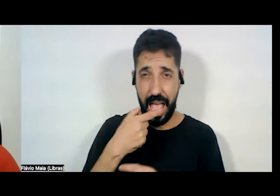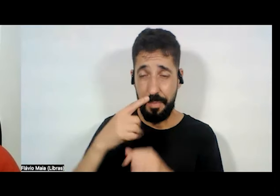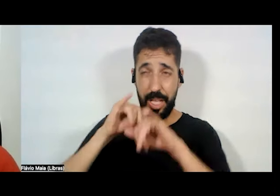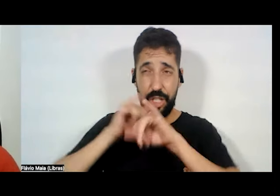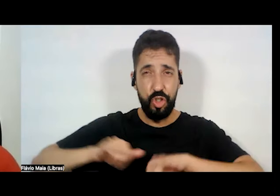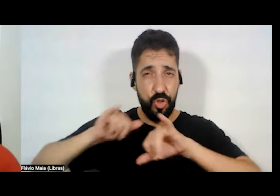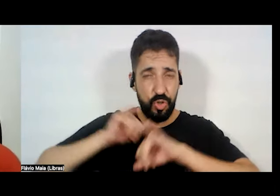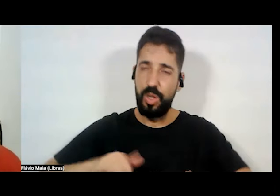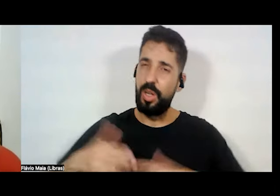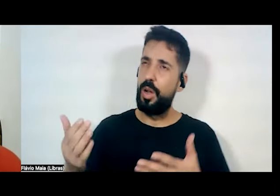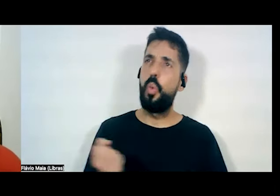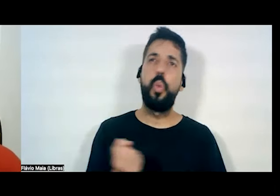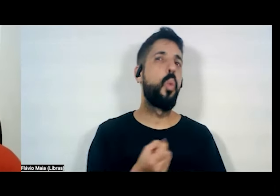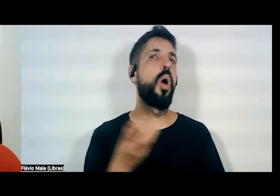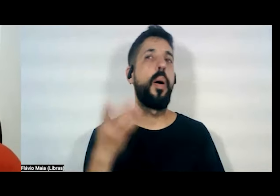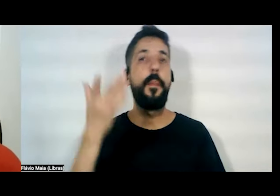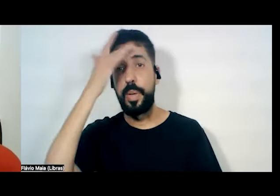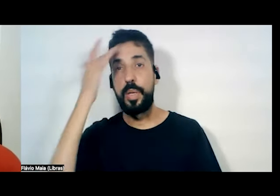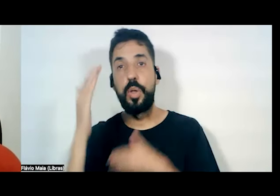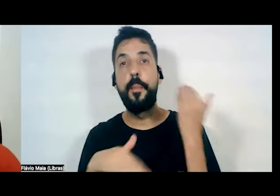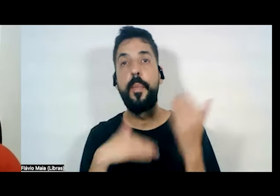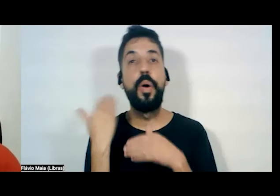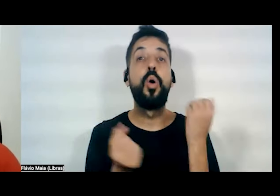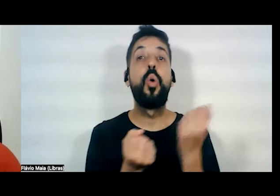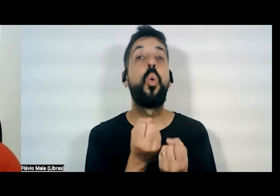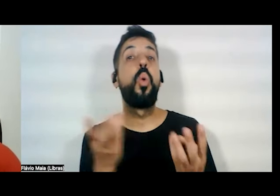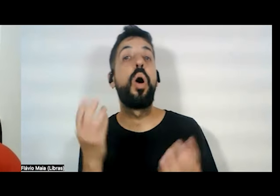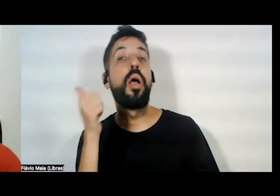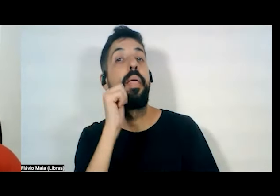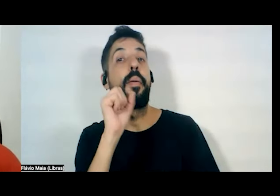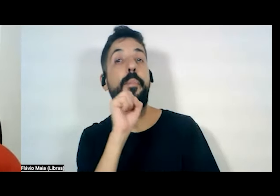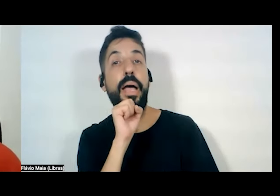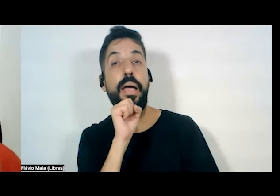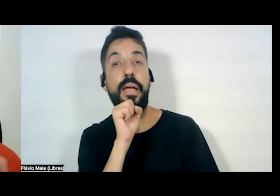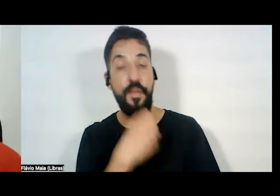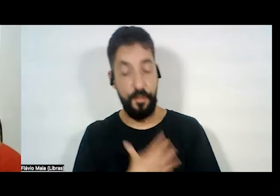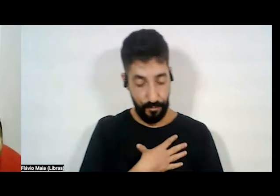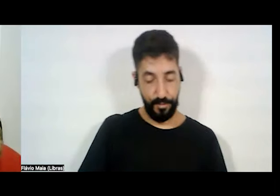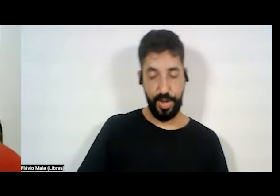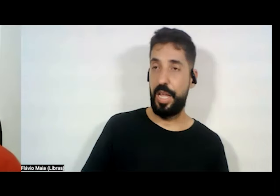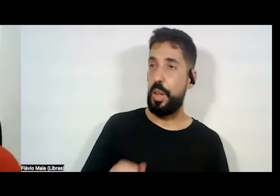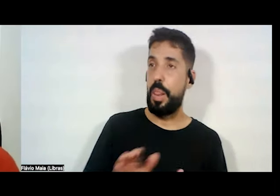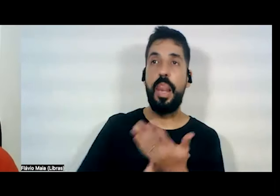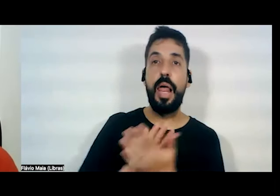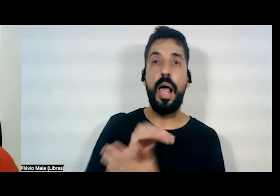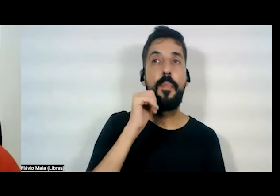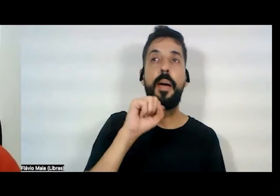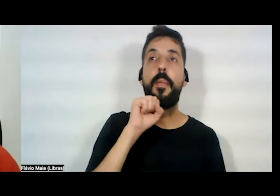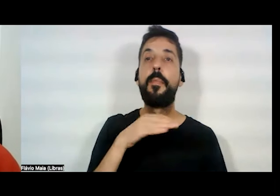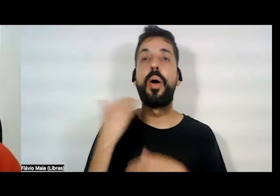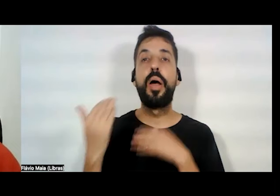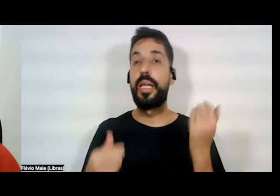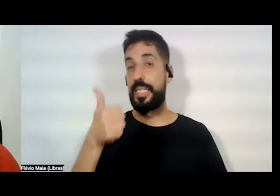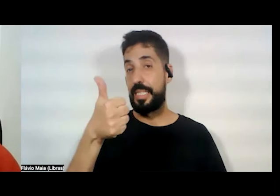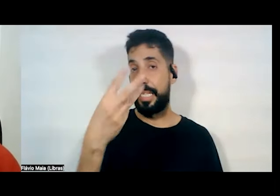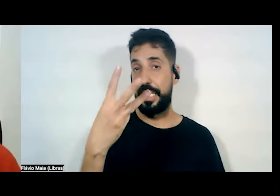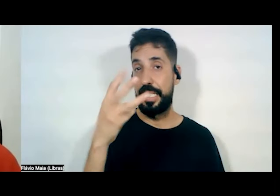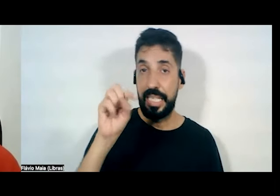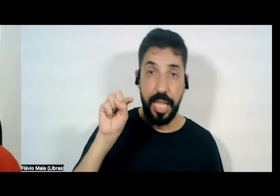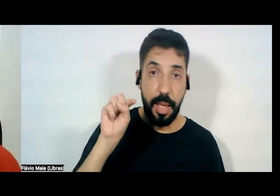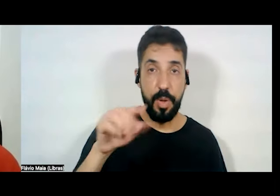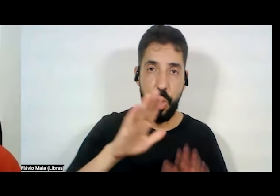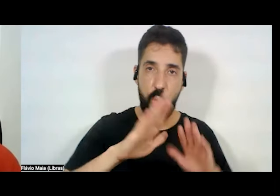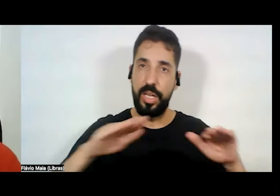quantas pessoas a mortes, quantas mães, quantos órfãos, quantas crianças, mais de 130 mil crianças no Brasil são